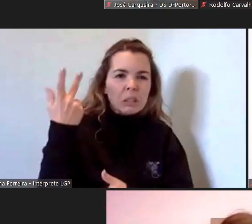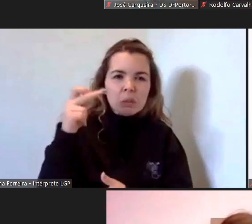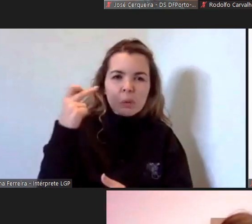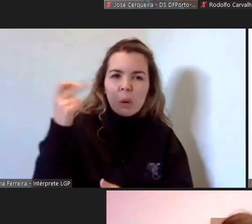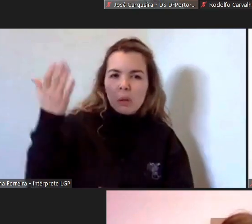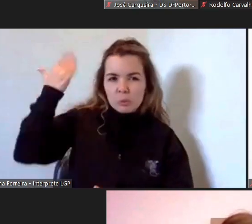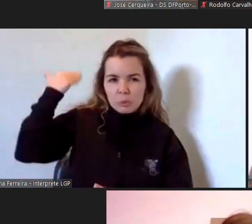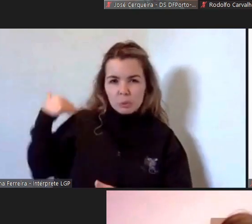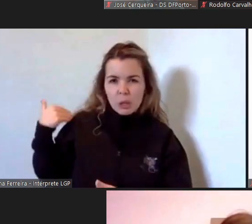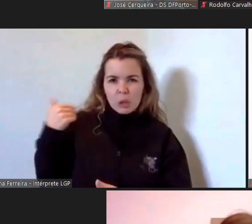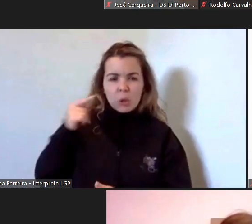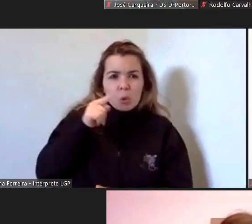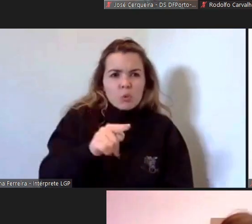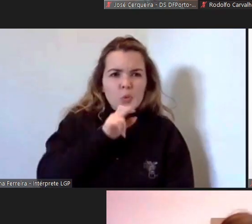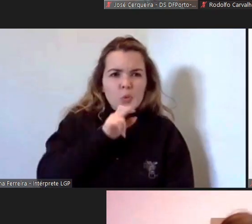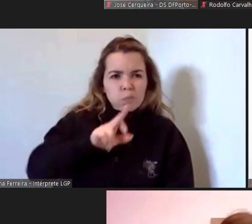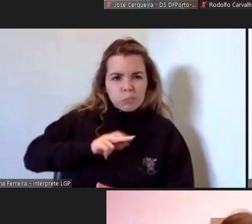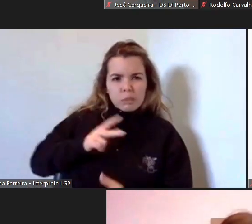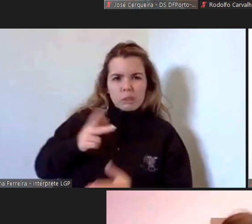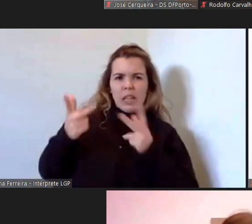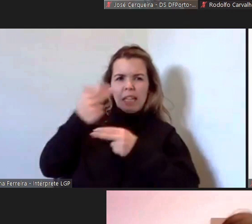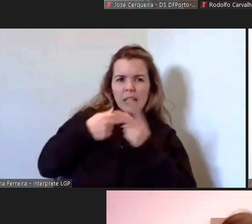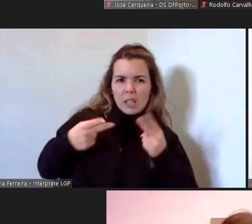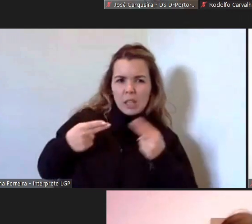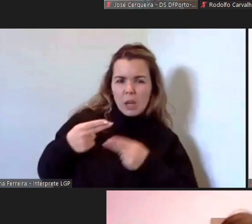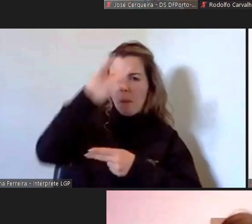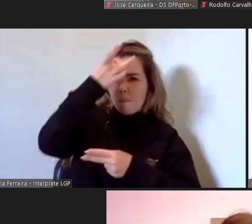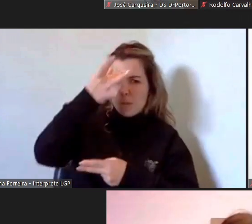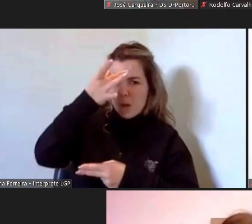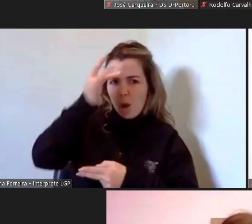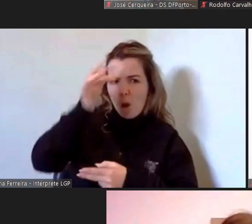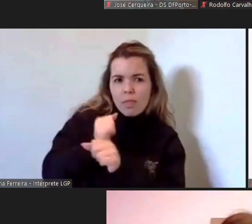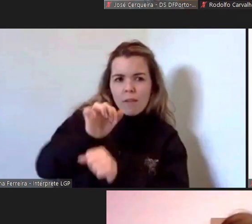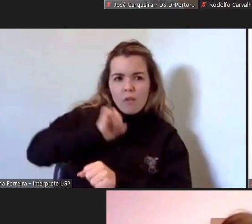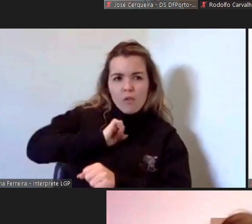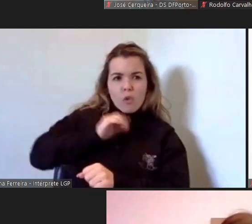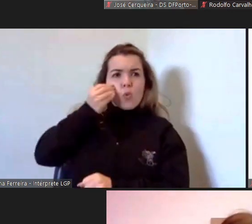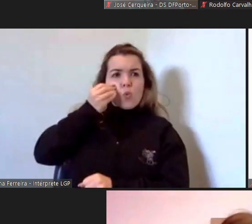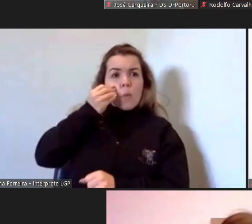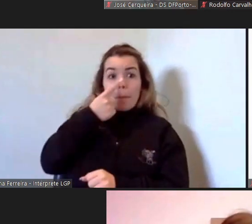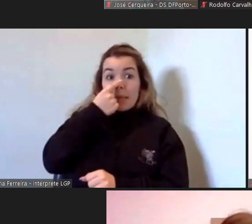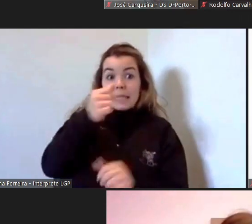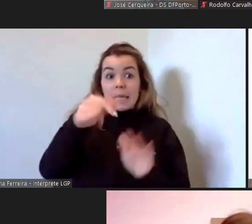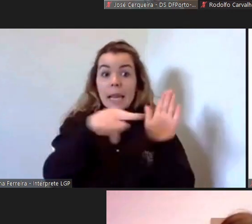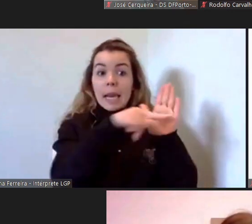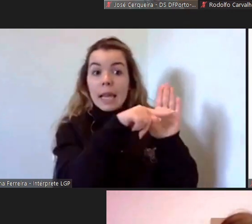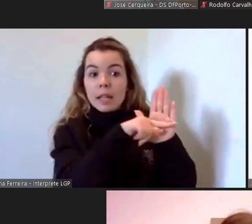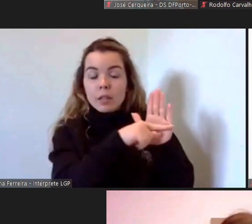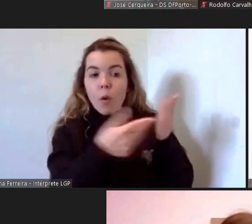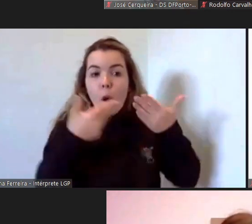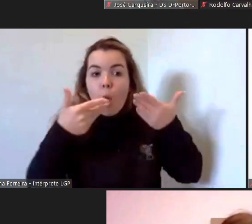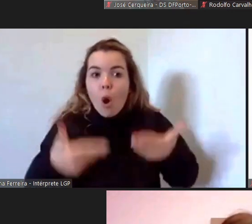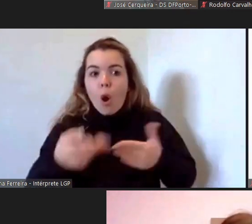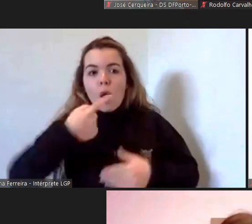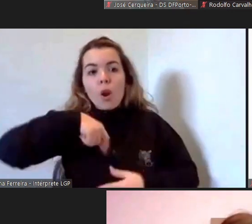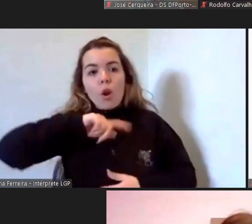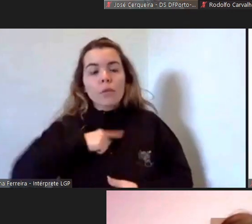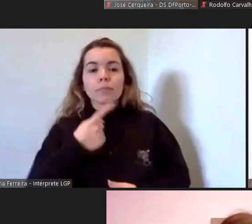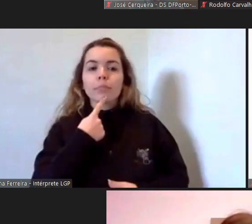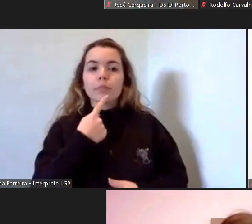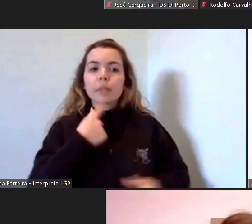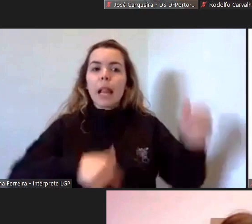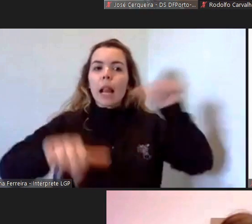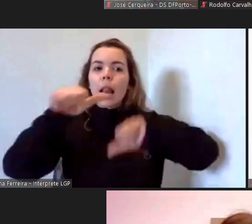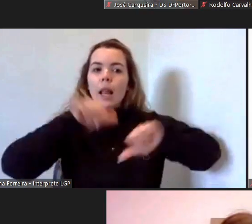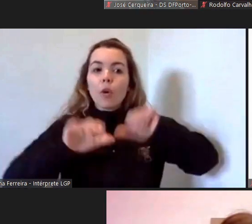o que vai me dar feedback do meu trabalho mas como era algo negativo e verificamos que nestes laboratórios quando